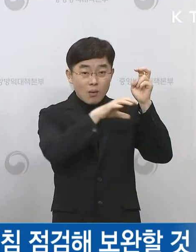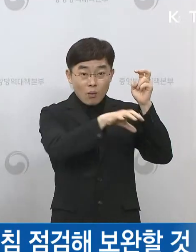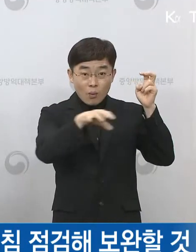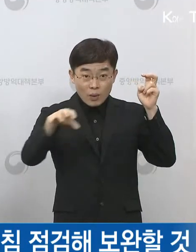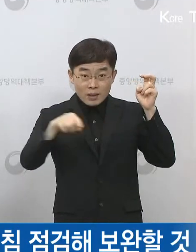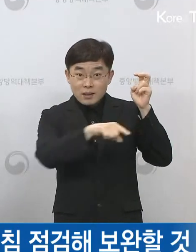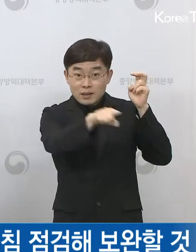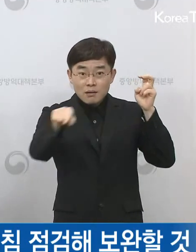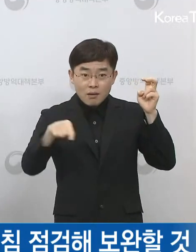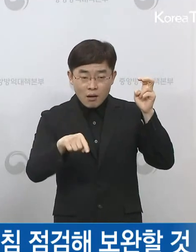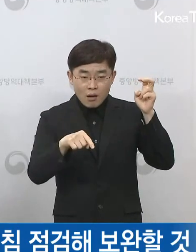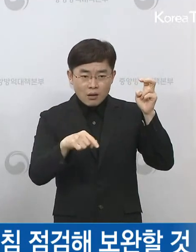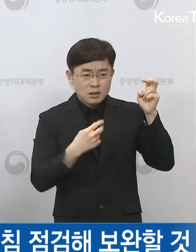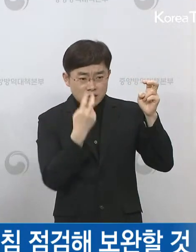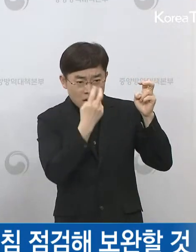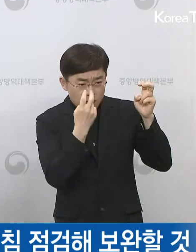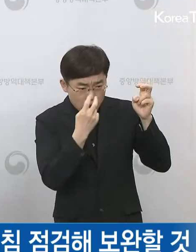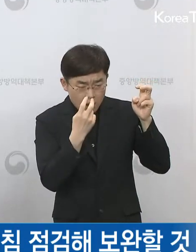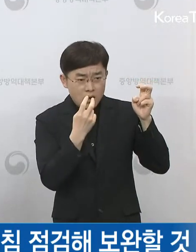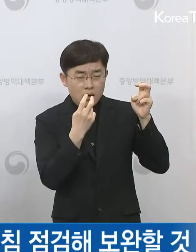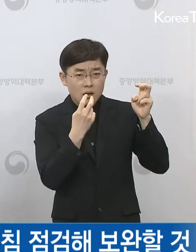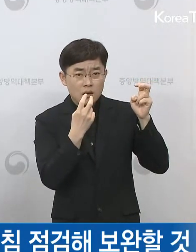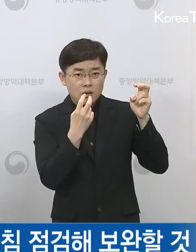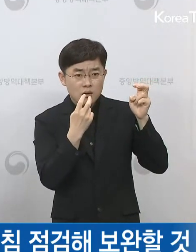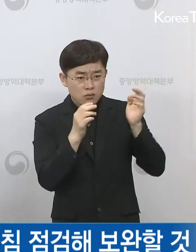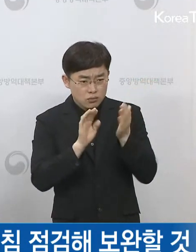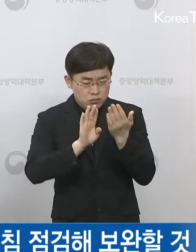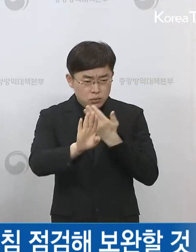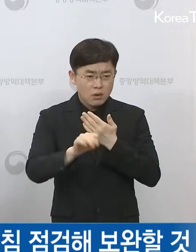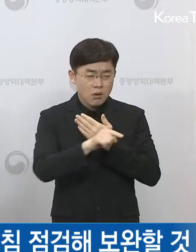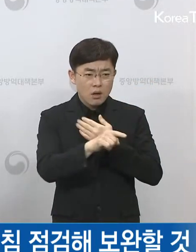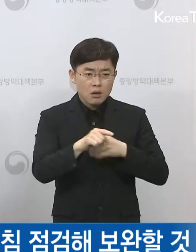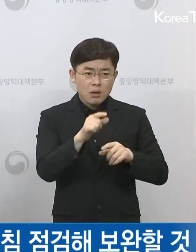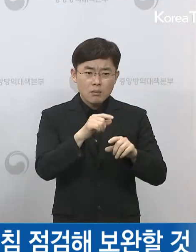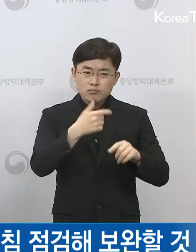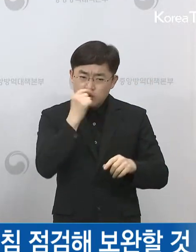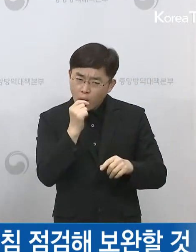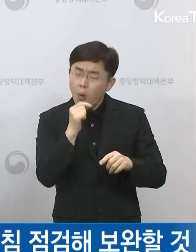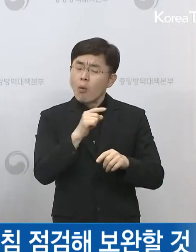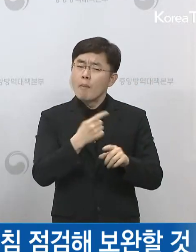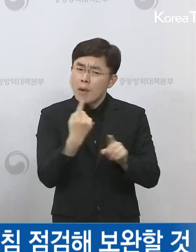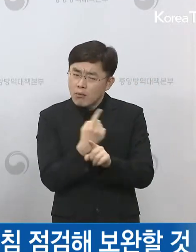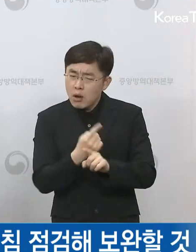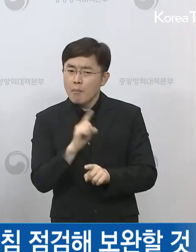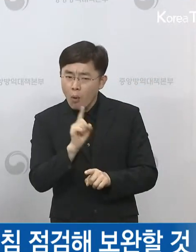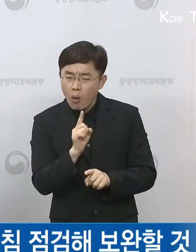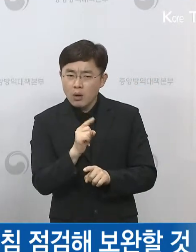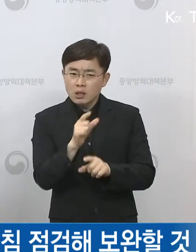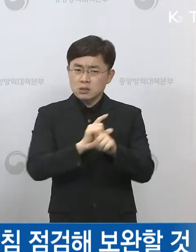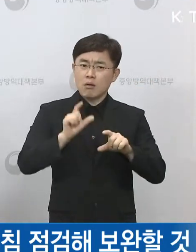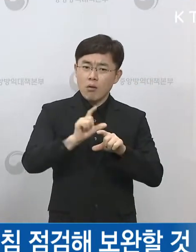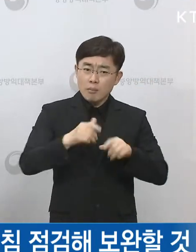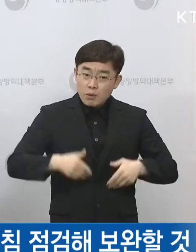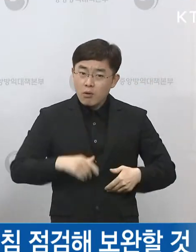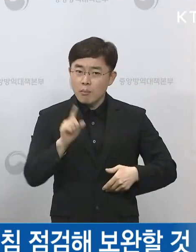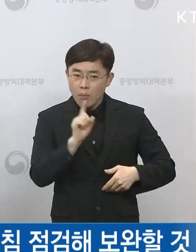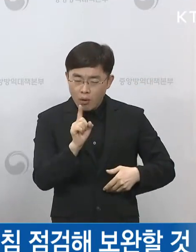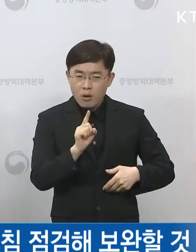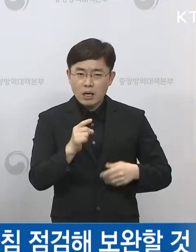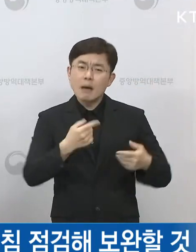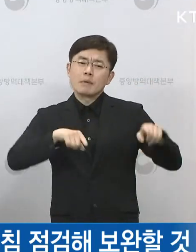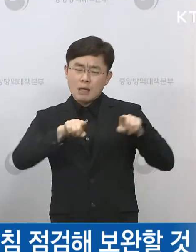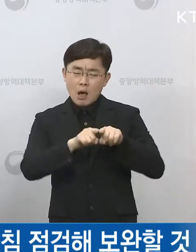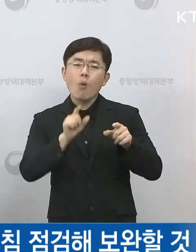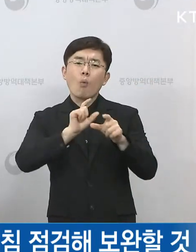점검을 하고 어떤 부분들을 강화를 해야 되는지 어떻게 하면 우리 직장 내에서 이게 실험 가능한지를 좀 같이